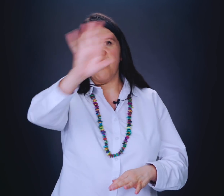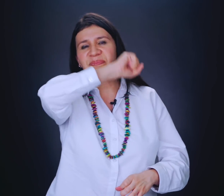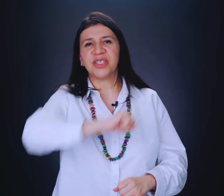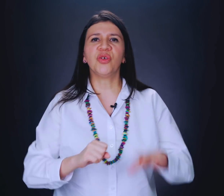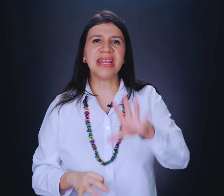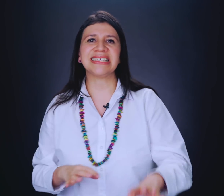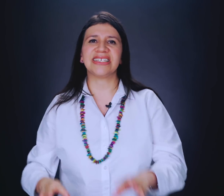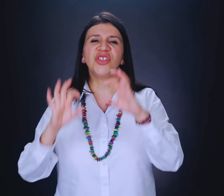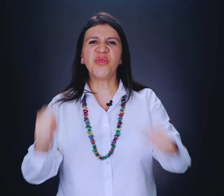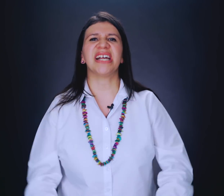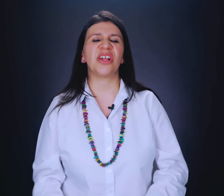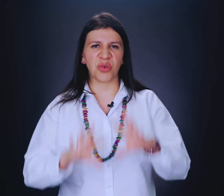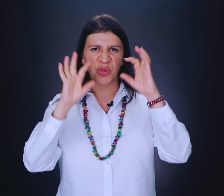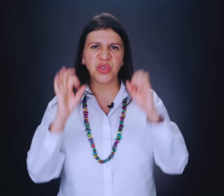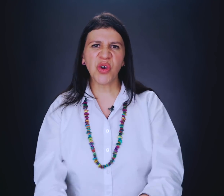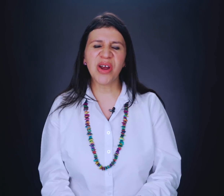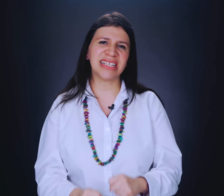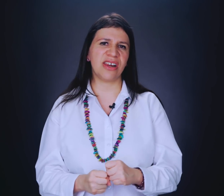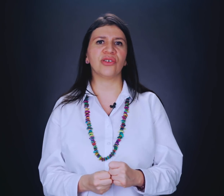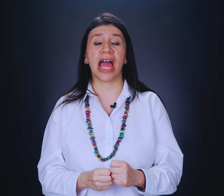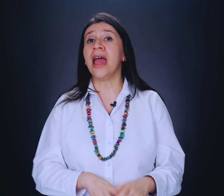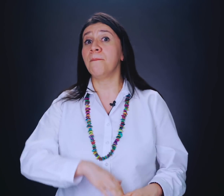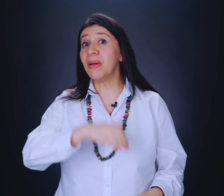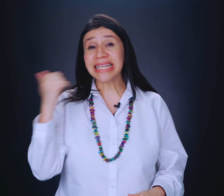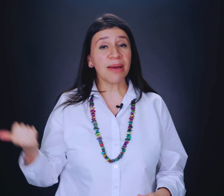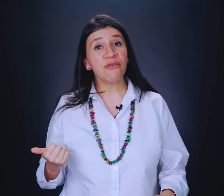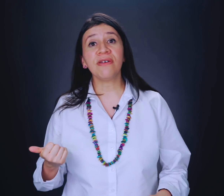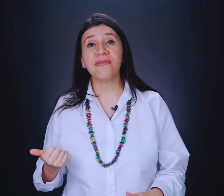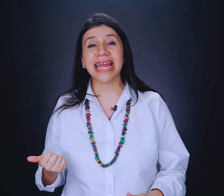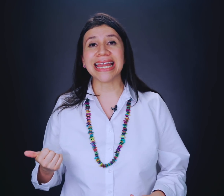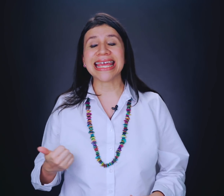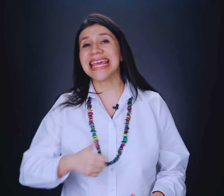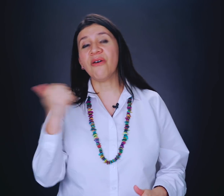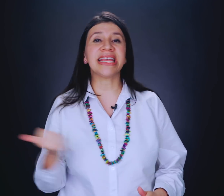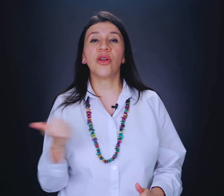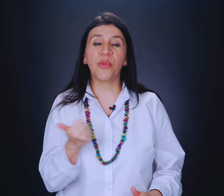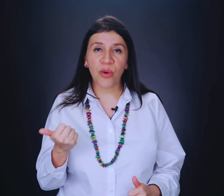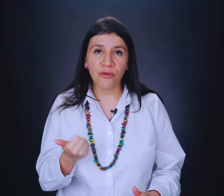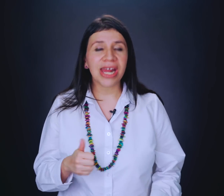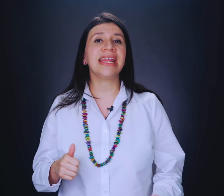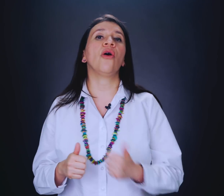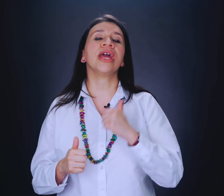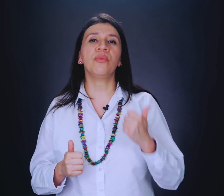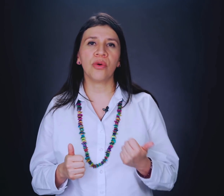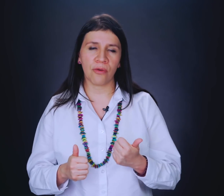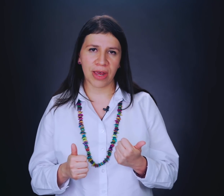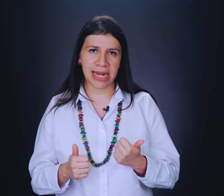Ahora, si tú me dices, yo no era celoso, yo no era celosa, pero es que ya me fue infiel y ahora ya no puedo confiar en él o ya no puedo confiar en